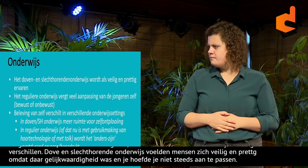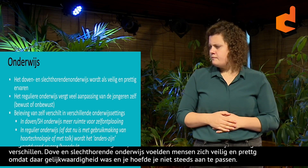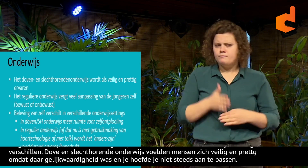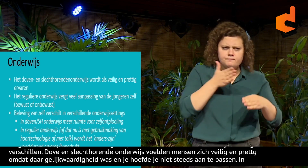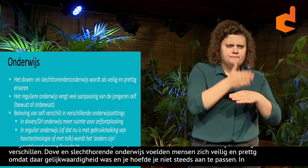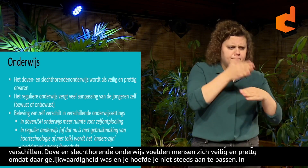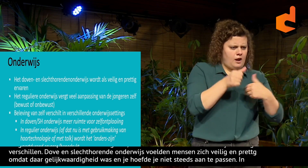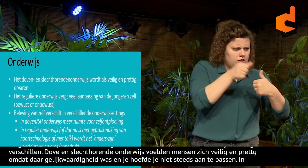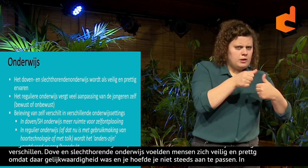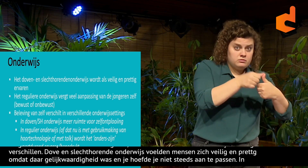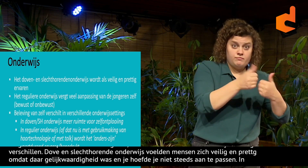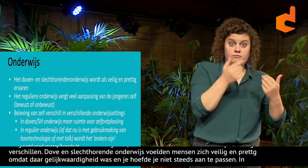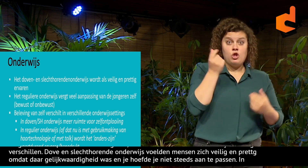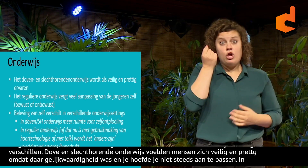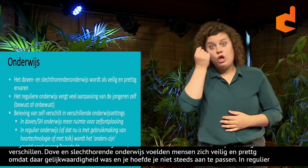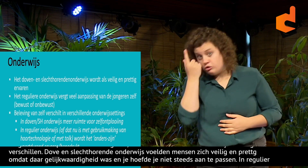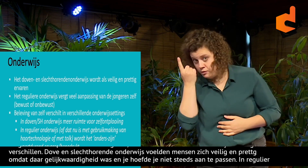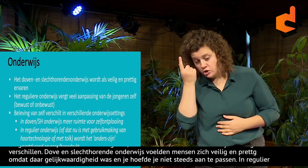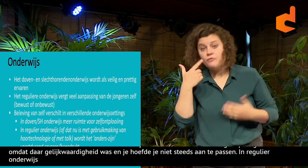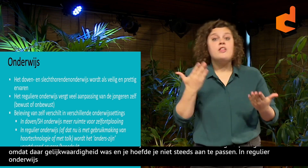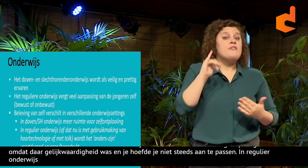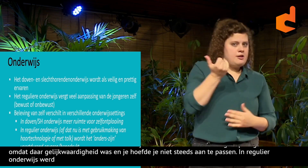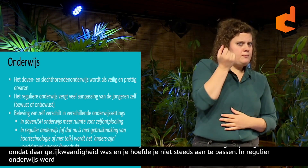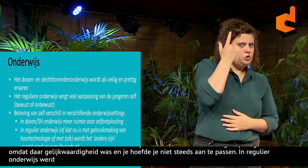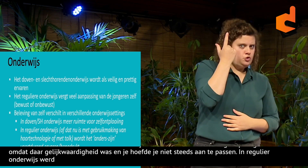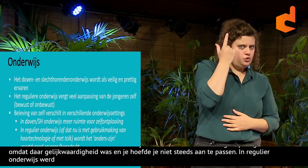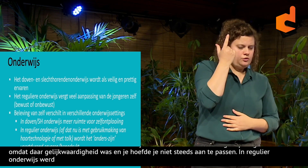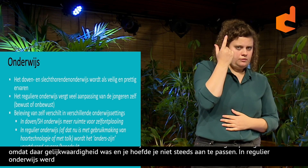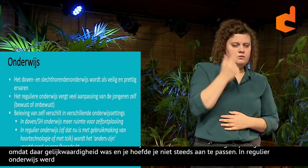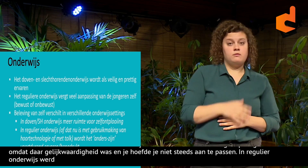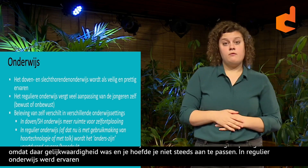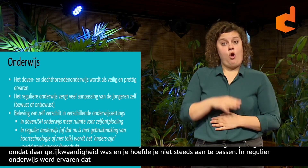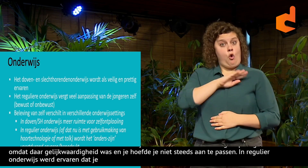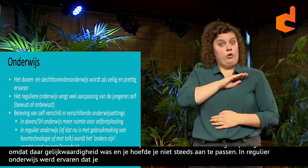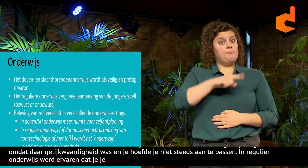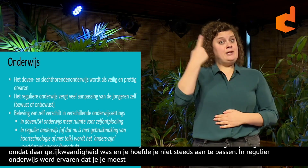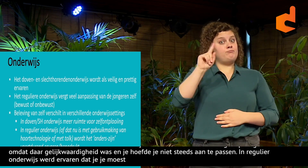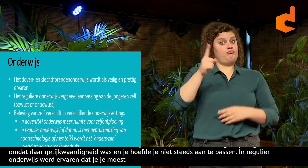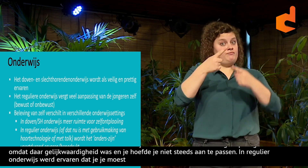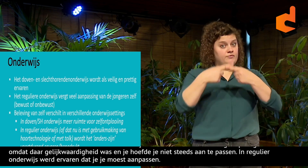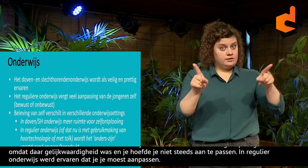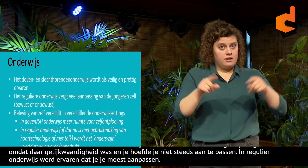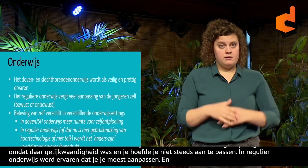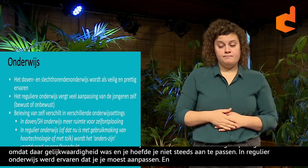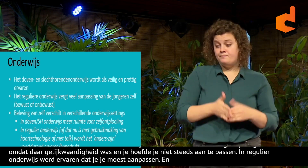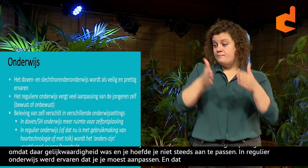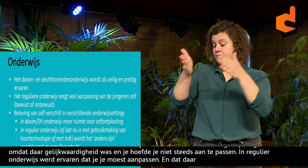er veel aangepast moest worden. En dat daar ook de nadruk op lag. Bewust of onbewust.